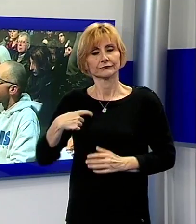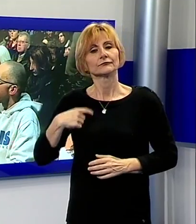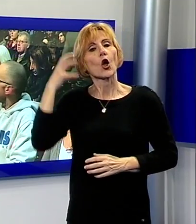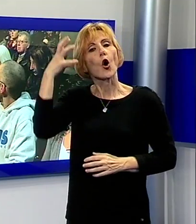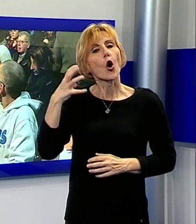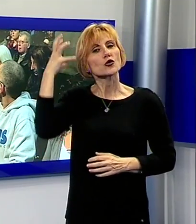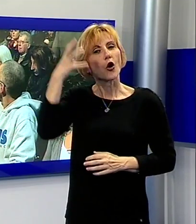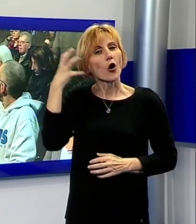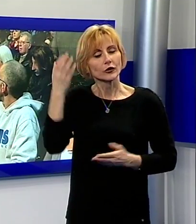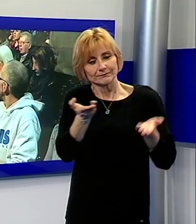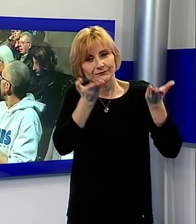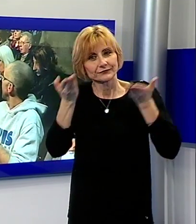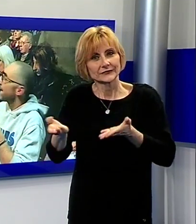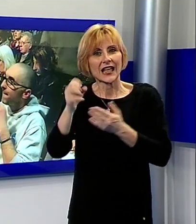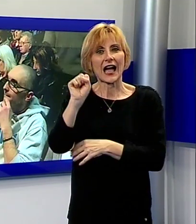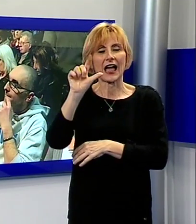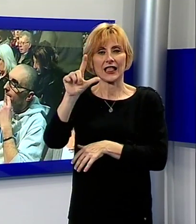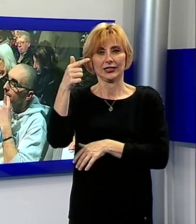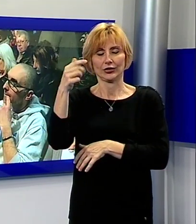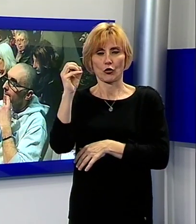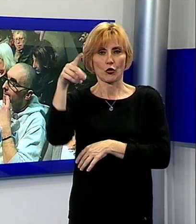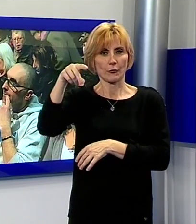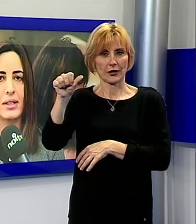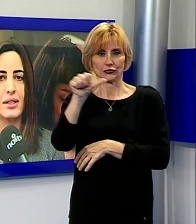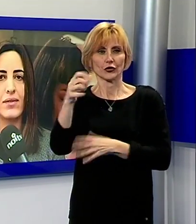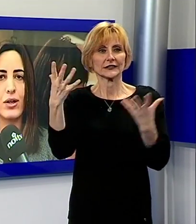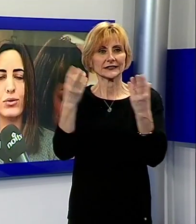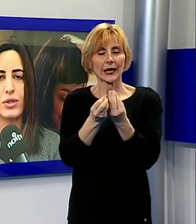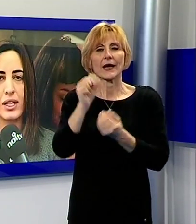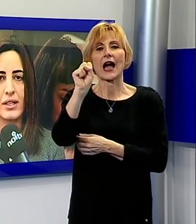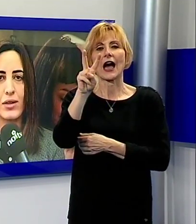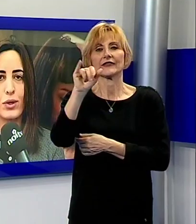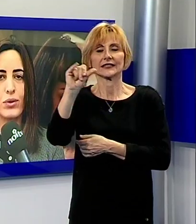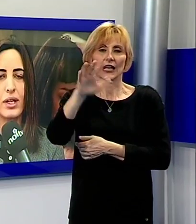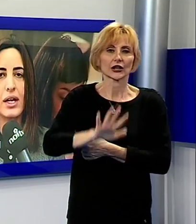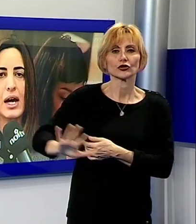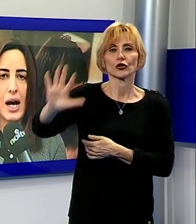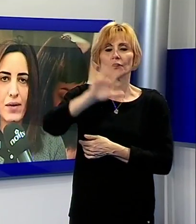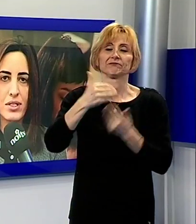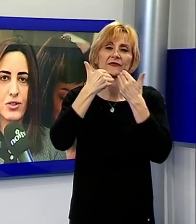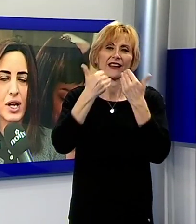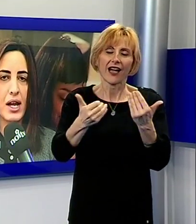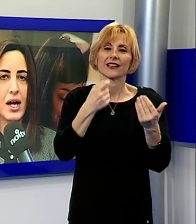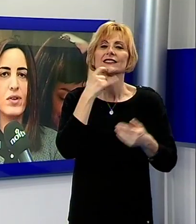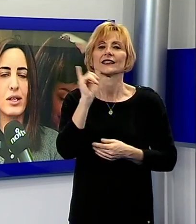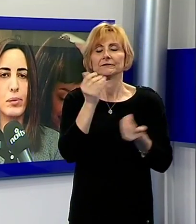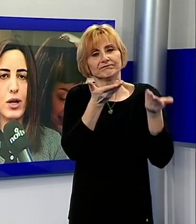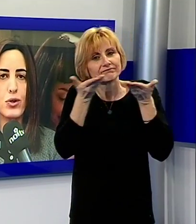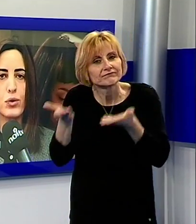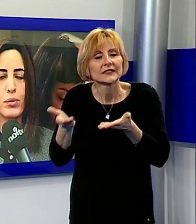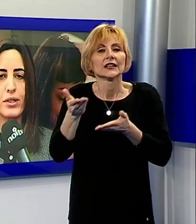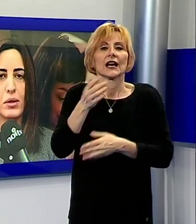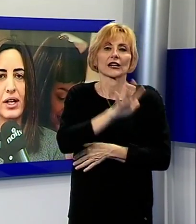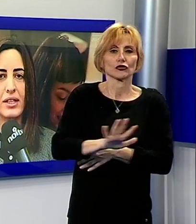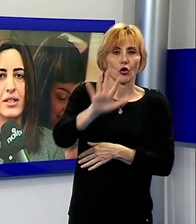ospitare qui a Alto Pascio un evento importante con Avis regionale, i ringraziamenti vanno a tutti gli intervenuti, a Avis regionale, a Avis Alto